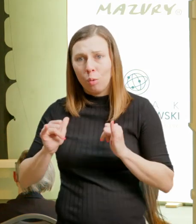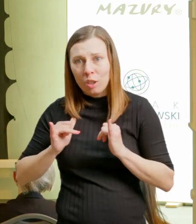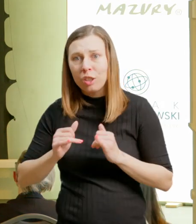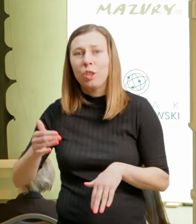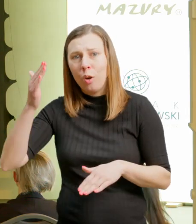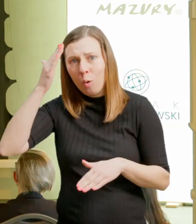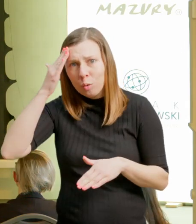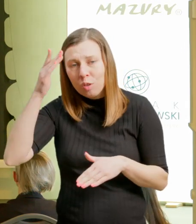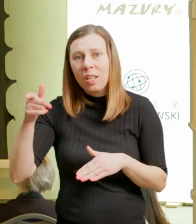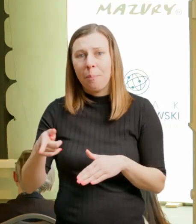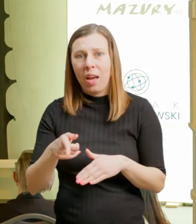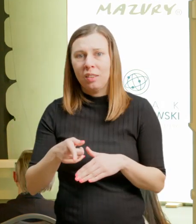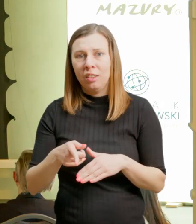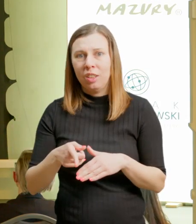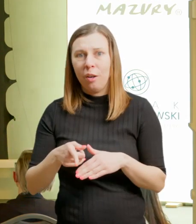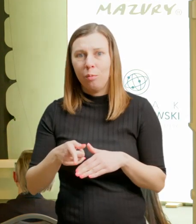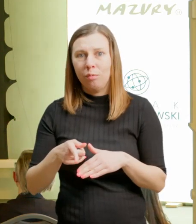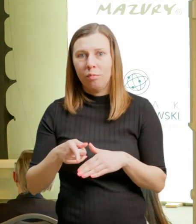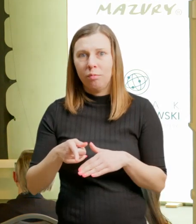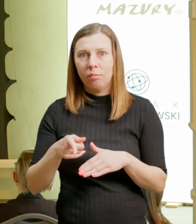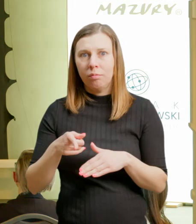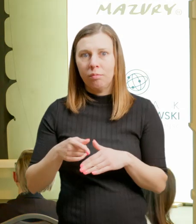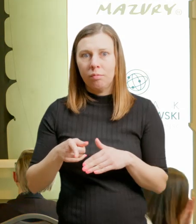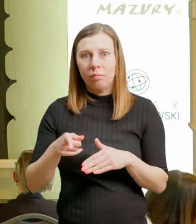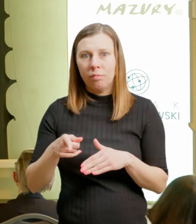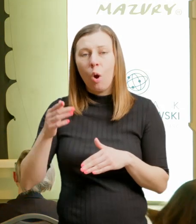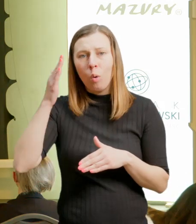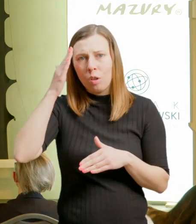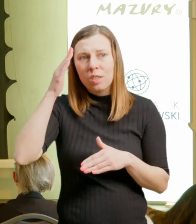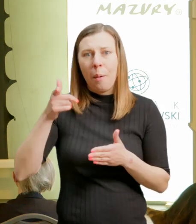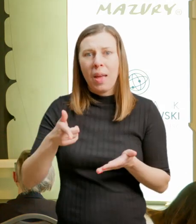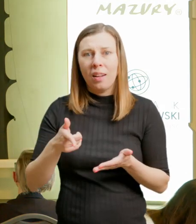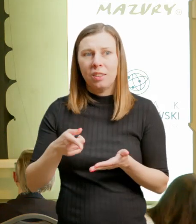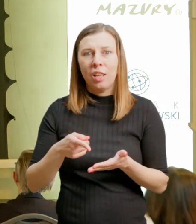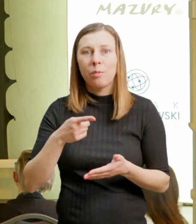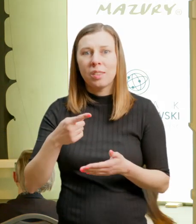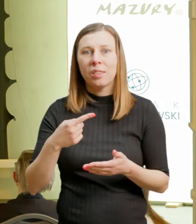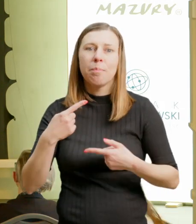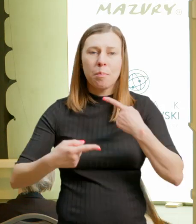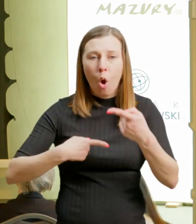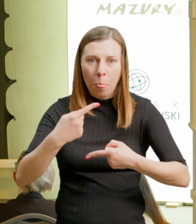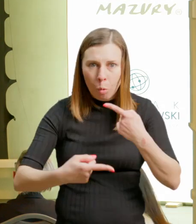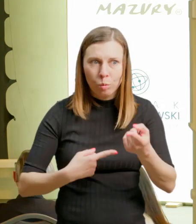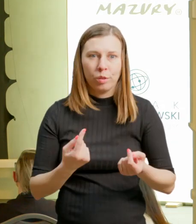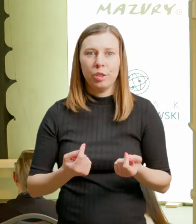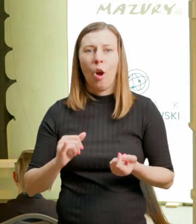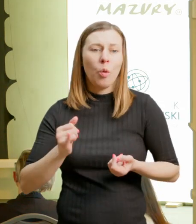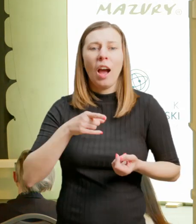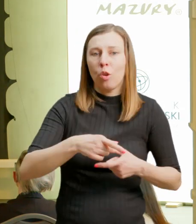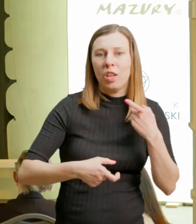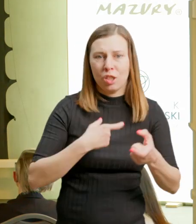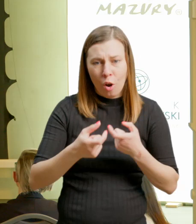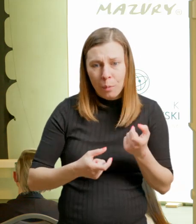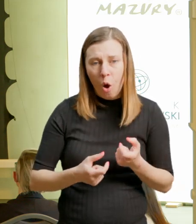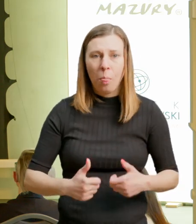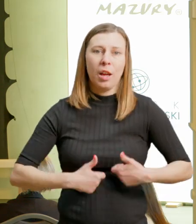z produkcją, tym jak to jest wytworzone, żeby dzieci wiedziały, że mleko jest od krowy, a nie z biedronki czy z kartonu.